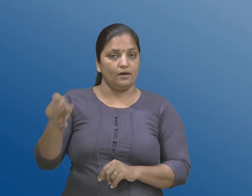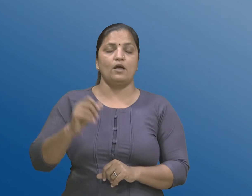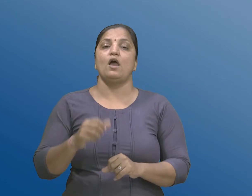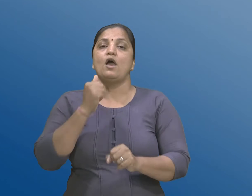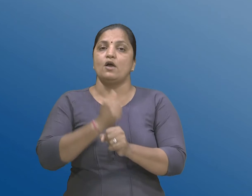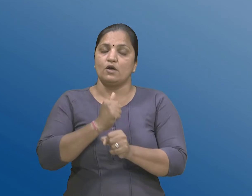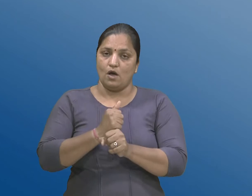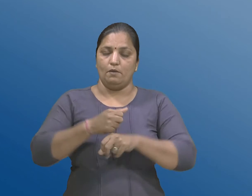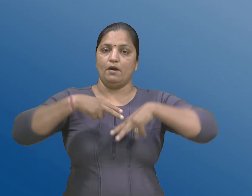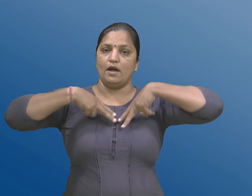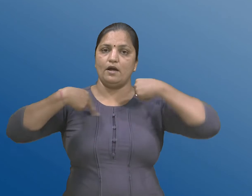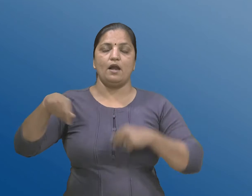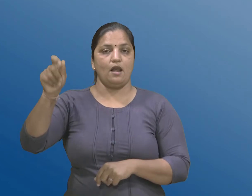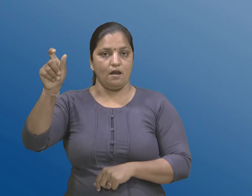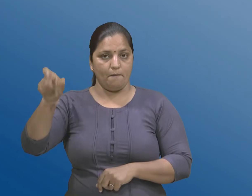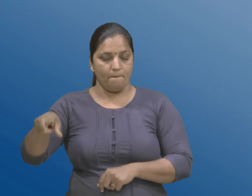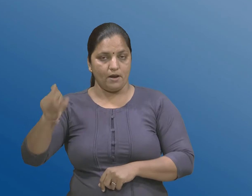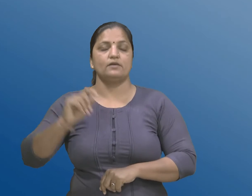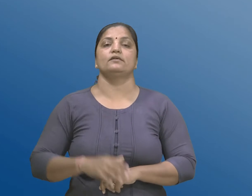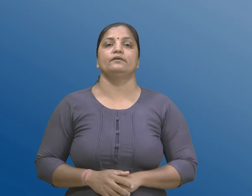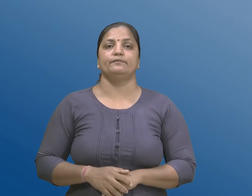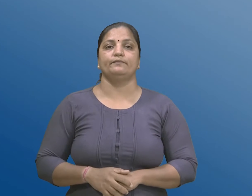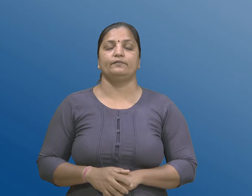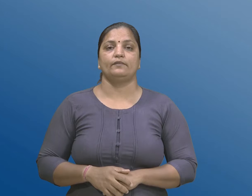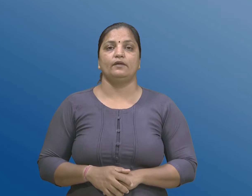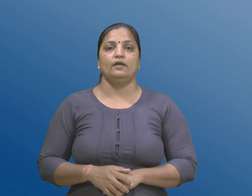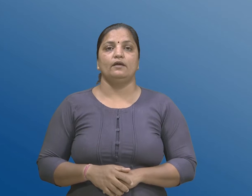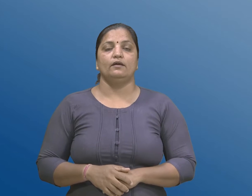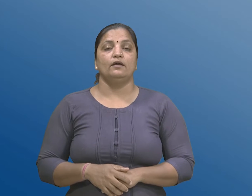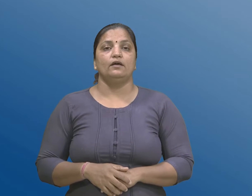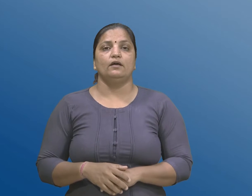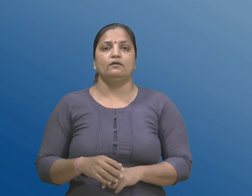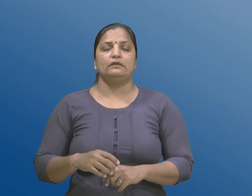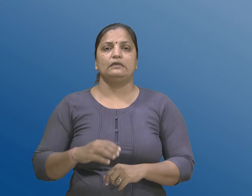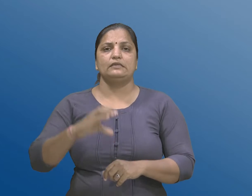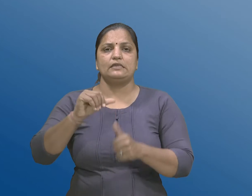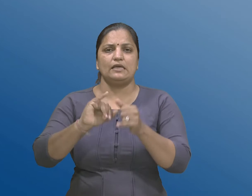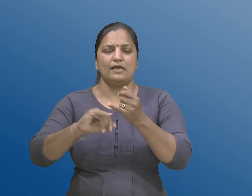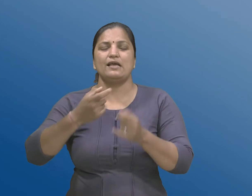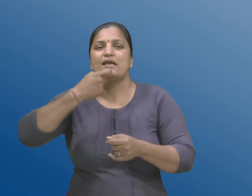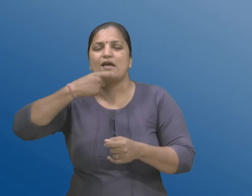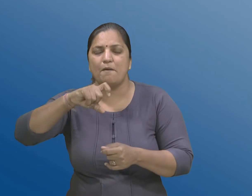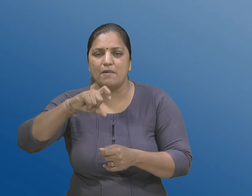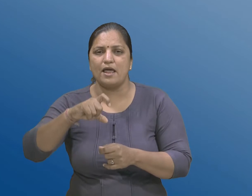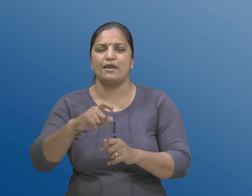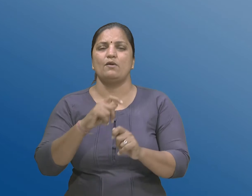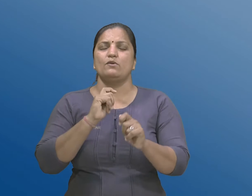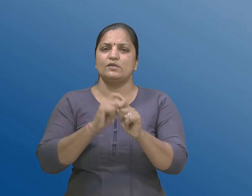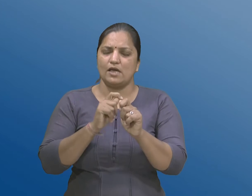फौजदारी वकील तरीके केसोनी कारेवाही हाथ धर्वा जिवो